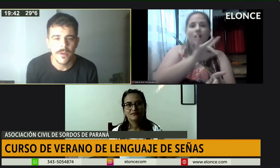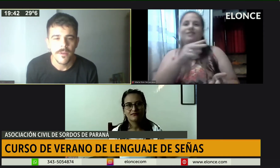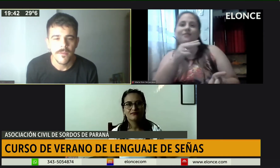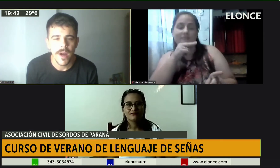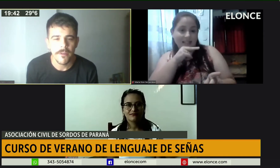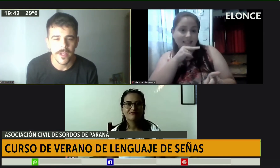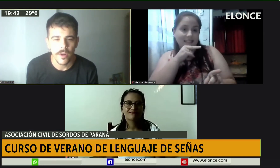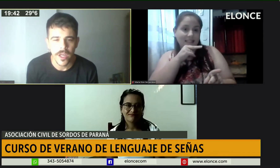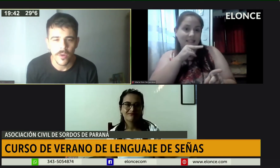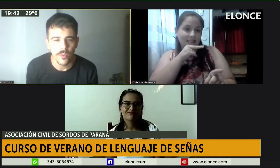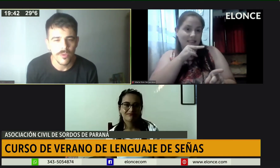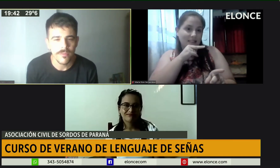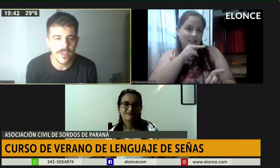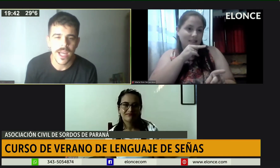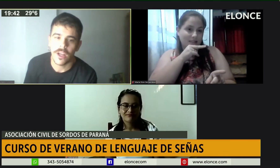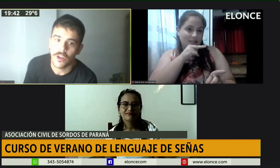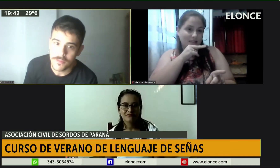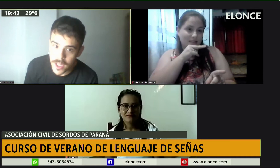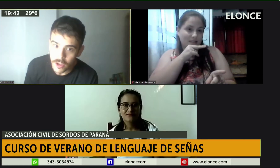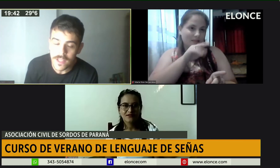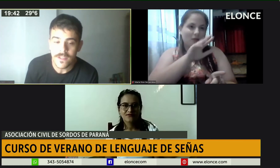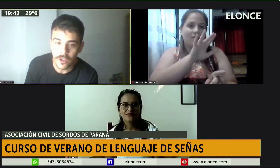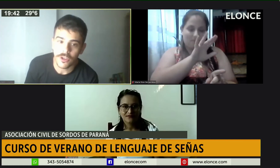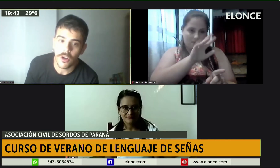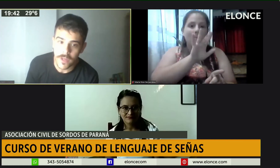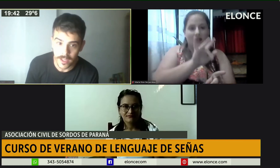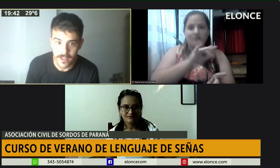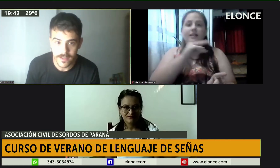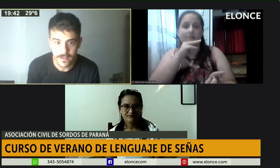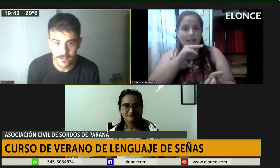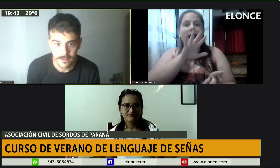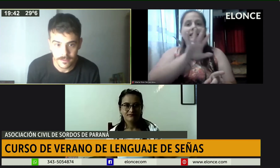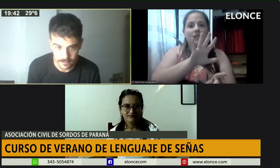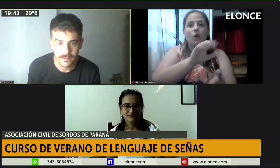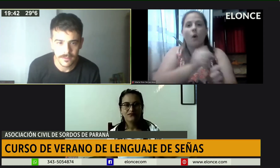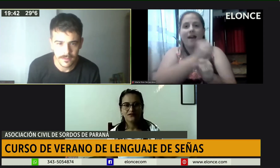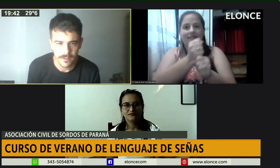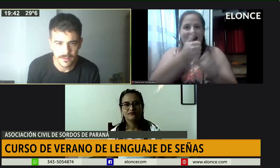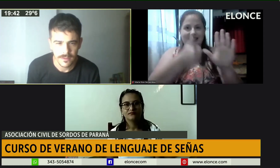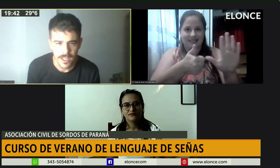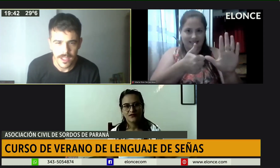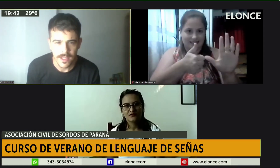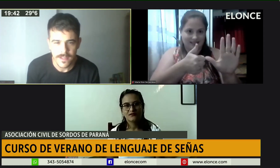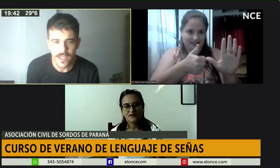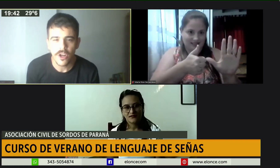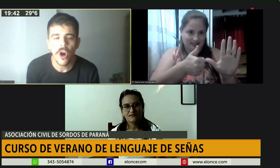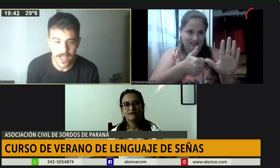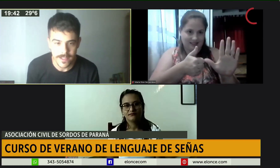Va a haber un día los miércoles y otro los viernes, de 5 a